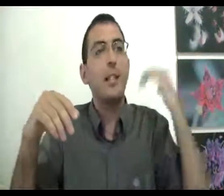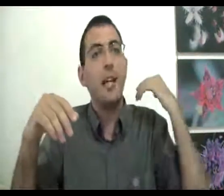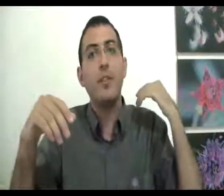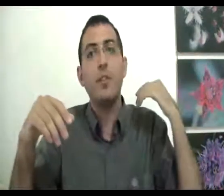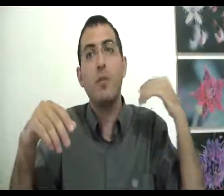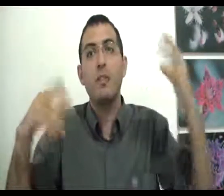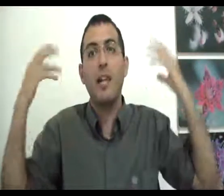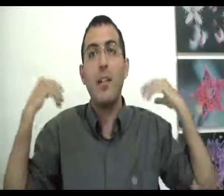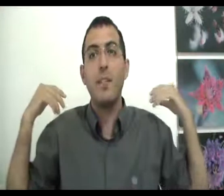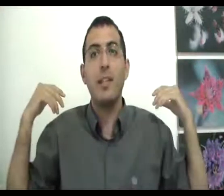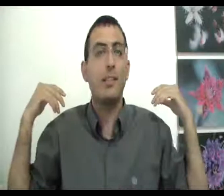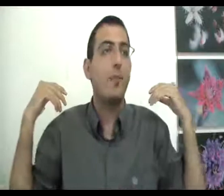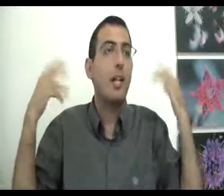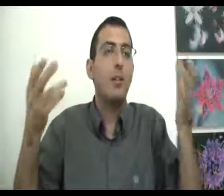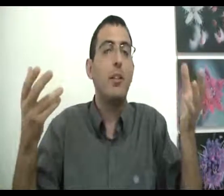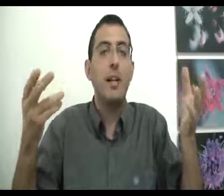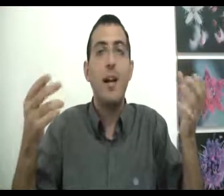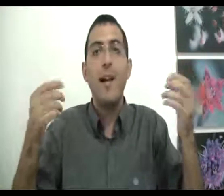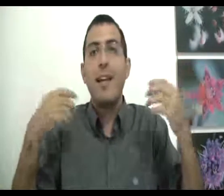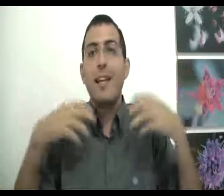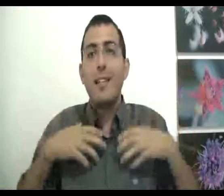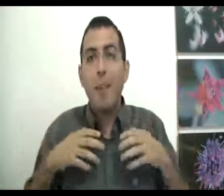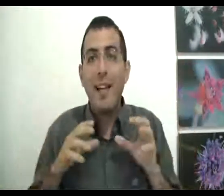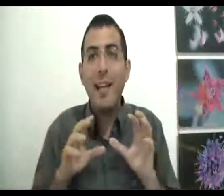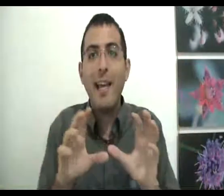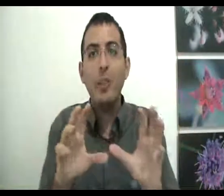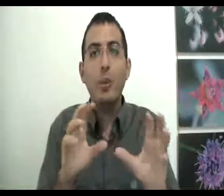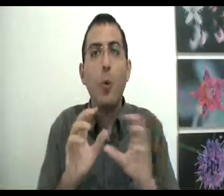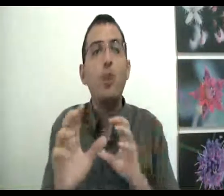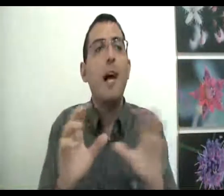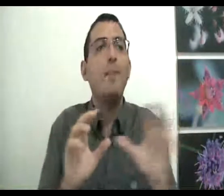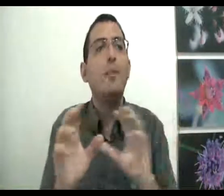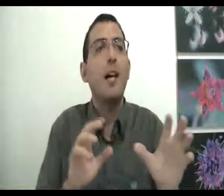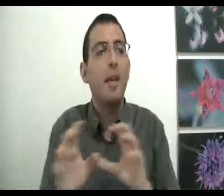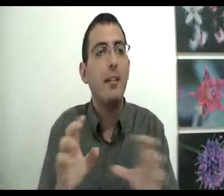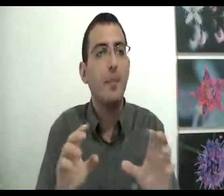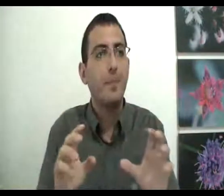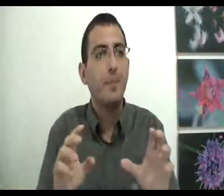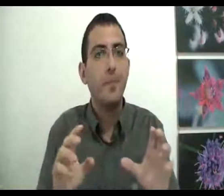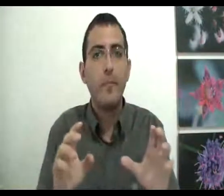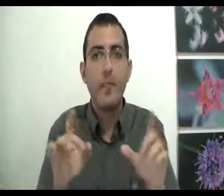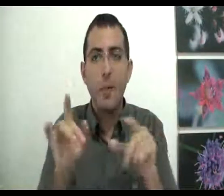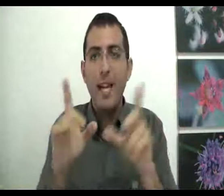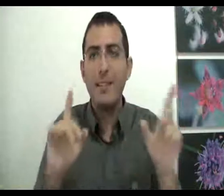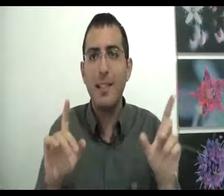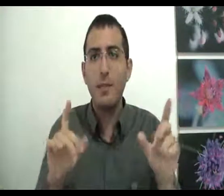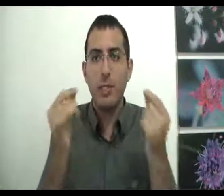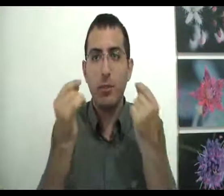קרה לפני שבוע וזה קרה לפני עשרים איך אתה יודע? כי אתה מרגיש תחושה מסוימת ביחס לתמונה זאת